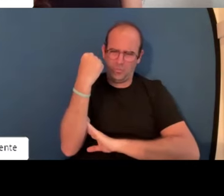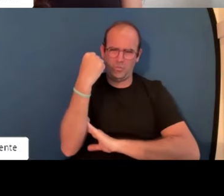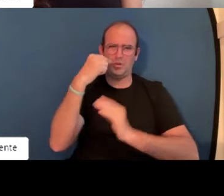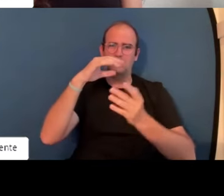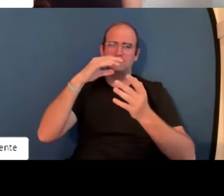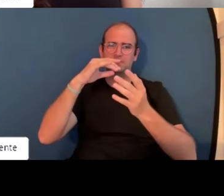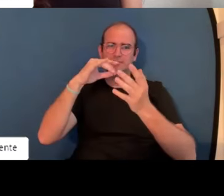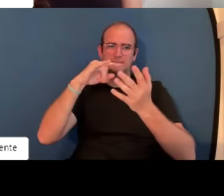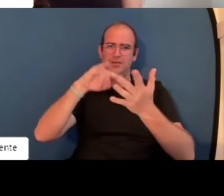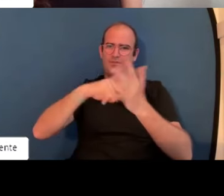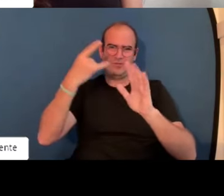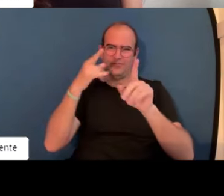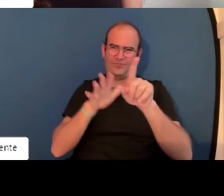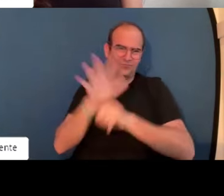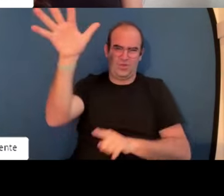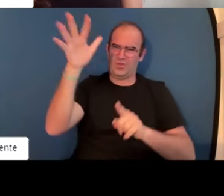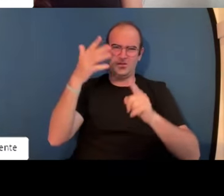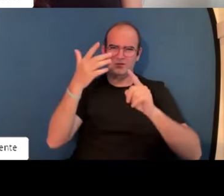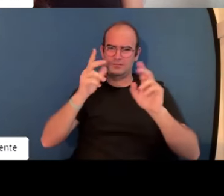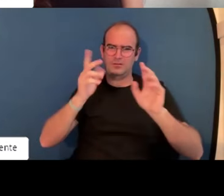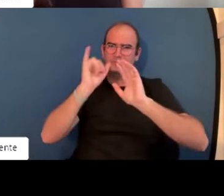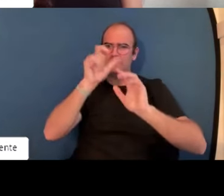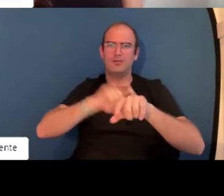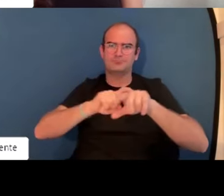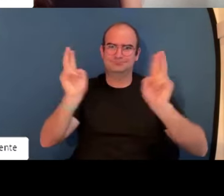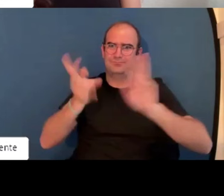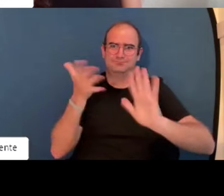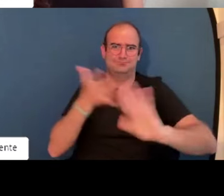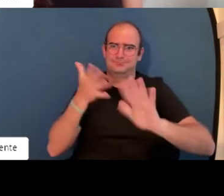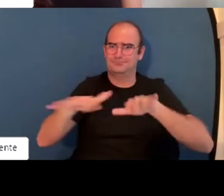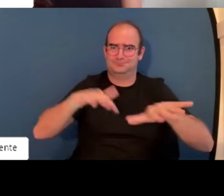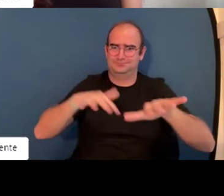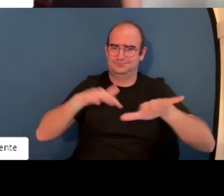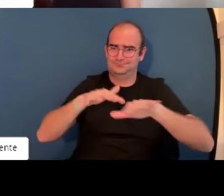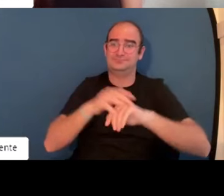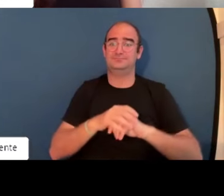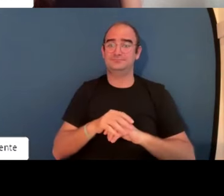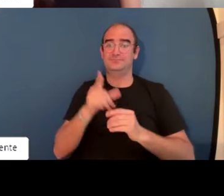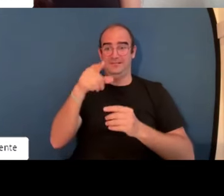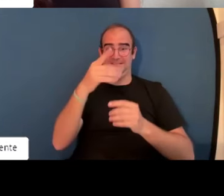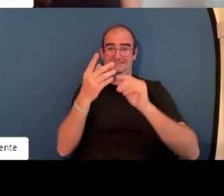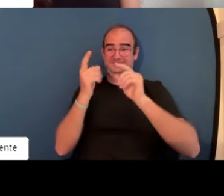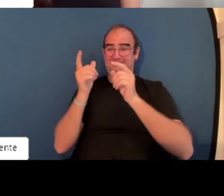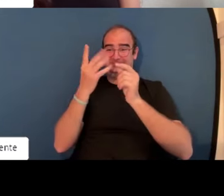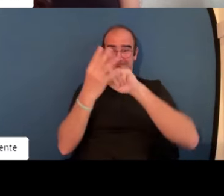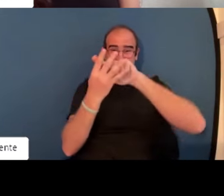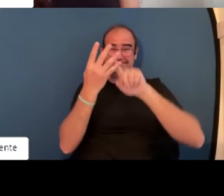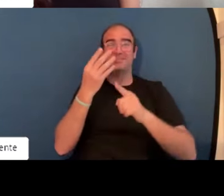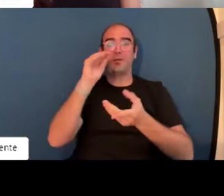tecnología. Y en la generación Z quizá tiene el que más poder y sobre todo lo que más influye y lo que más rápido